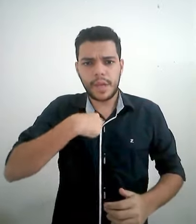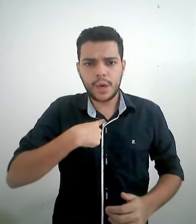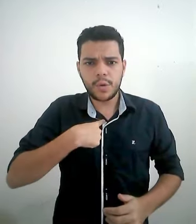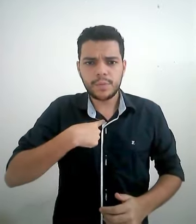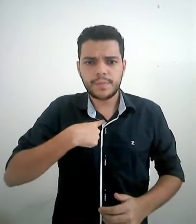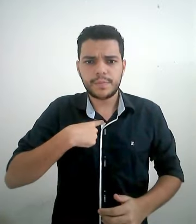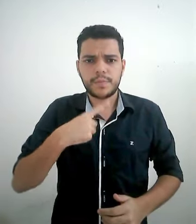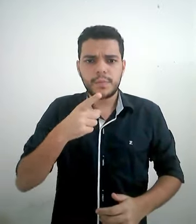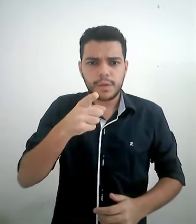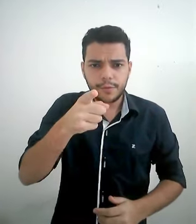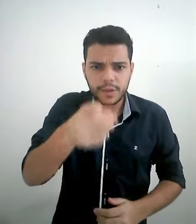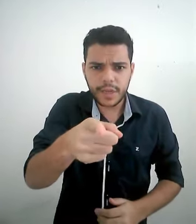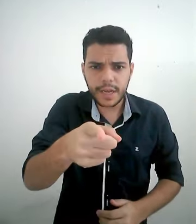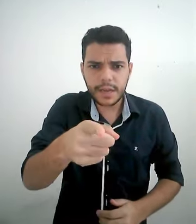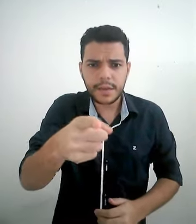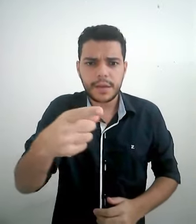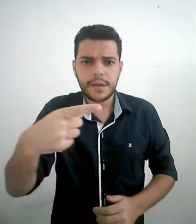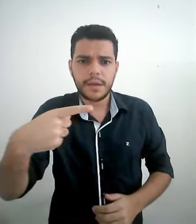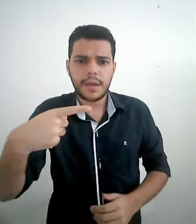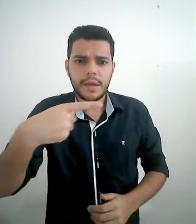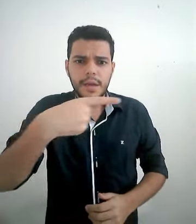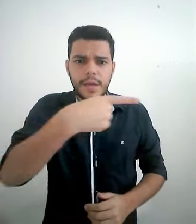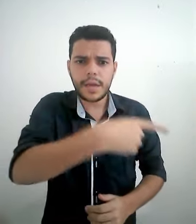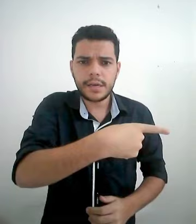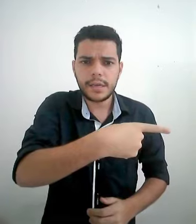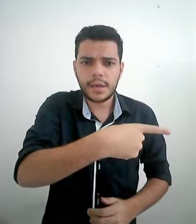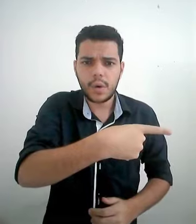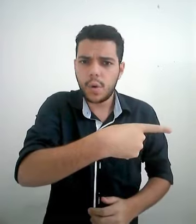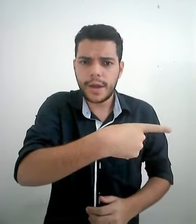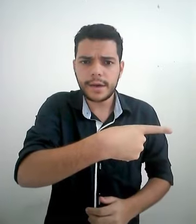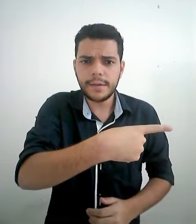Eu, você, ele ou ela.